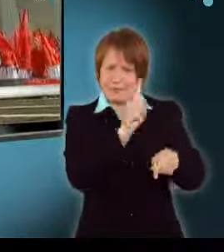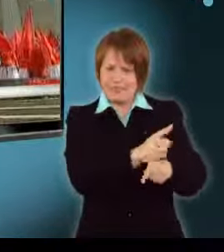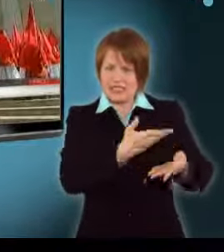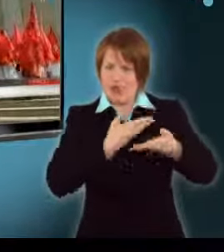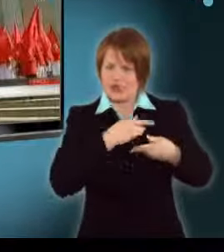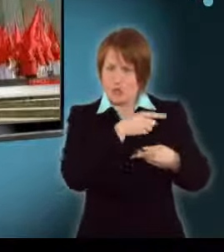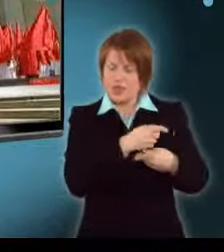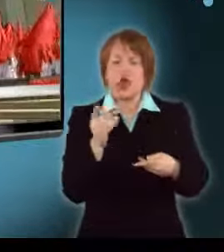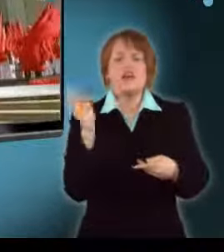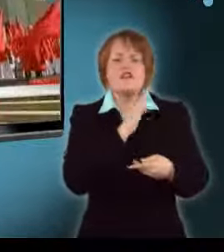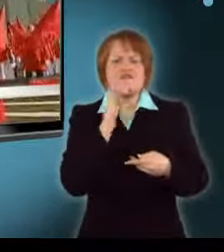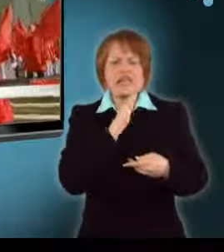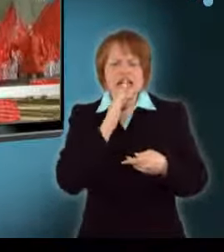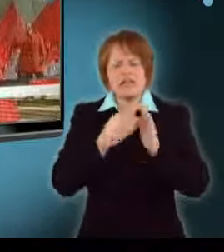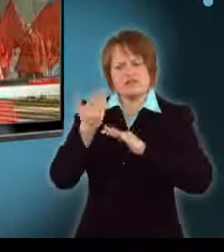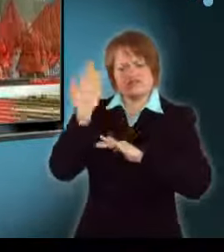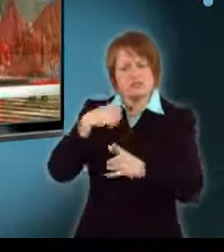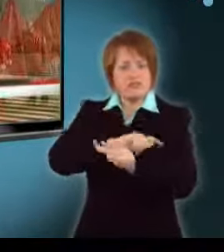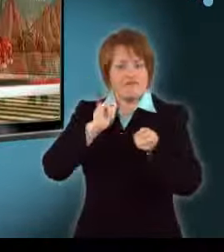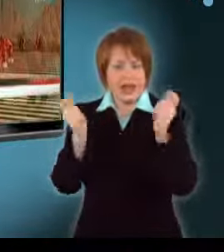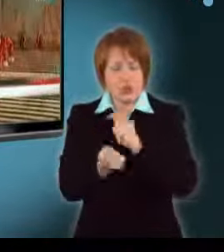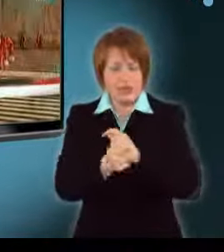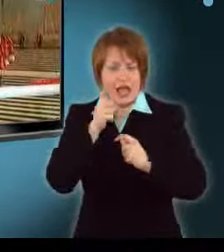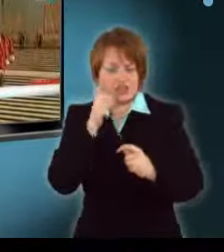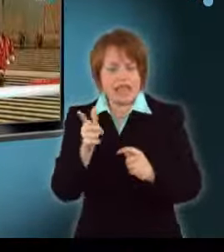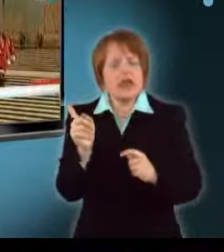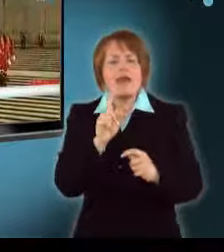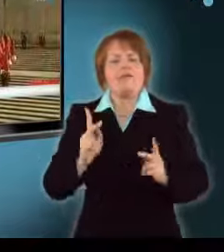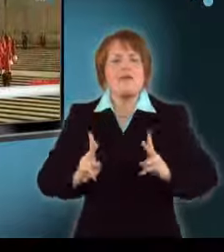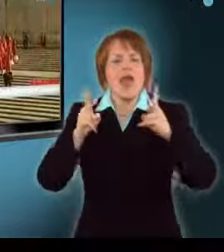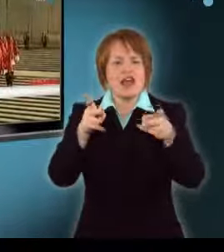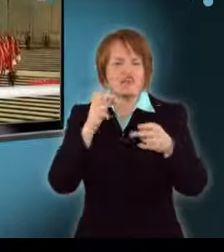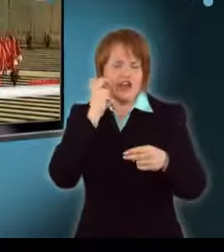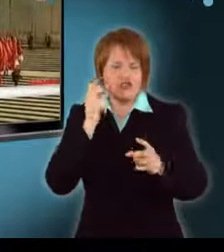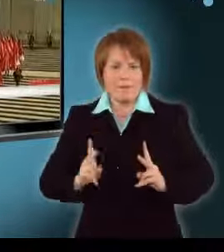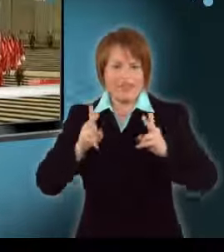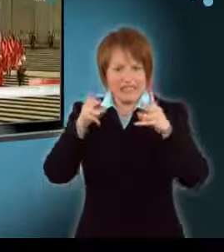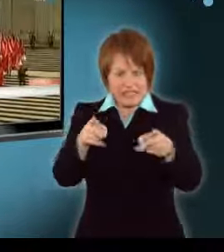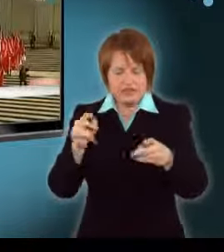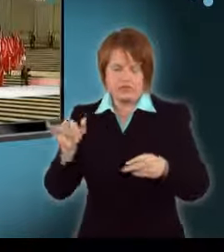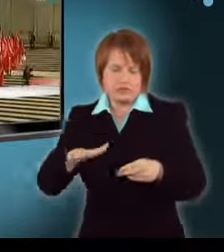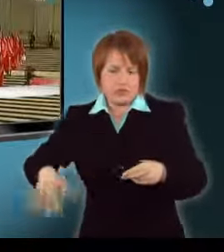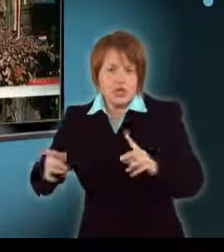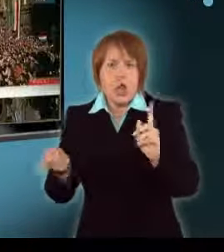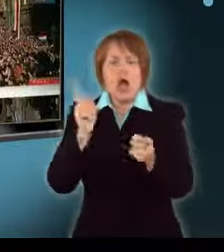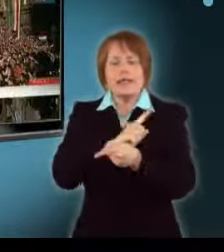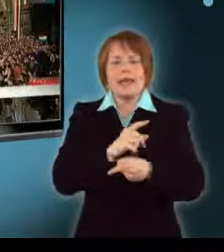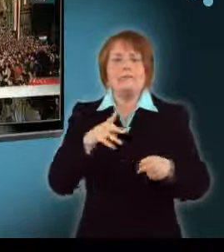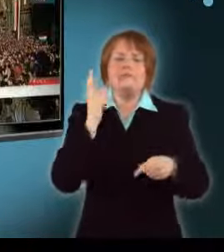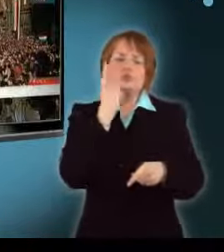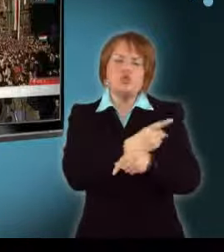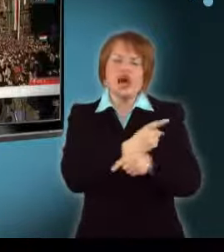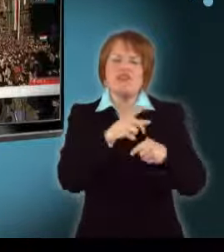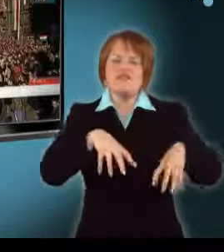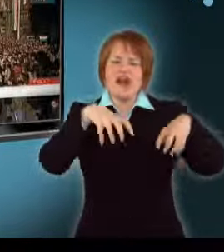A Fidesz az utóbbi évektől eltérően ezúttal nem az Erzsébet híd, Pesti híd főjénél, hanem a budai várban a dísztéren